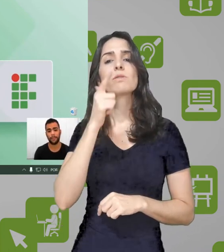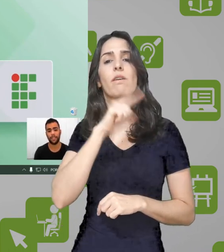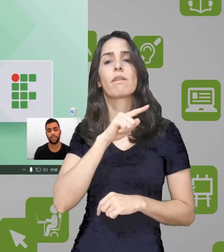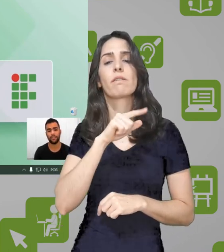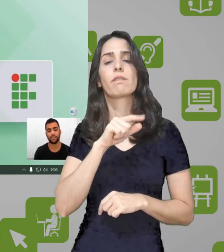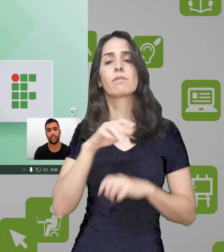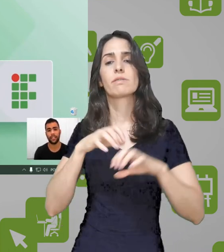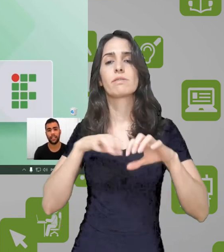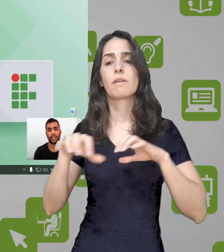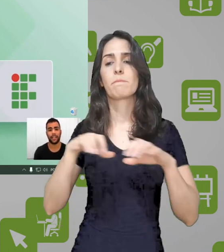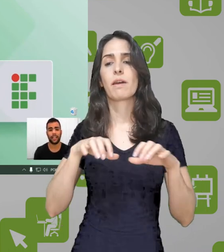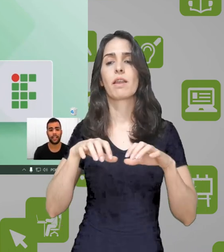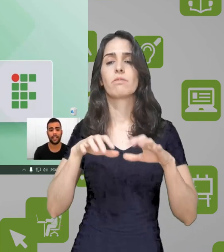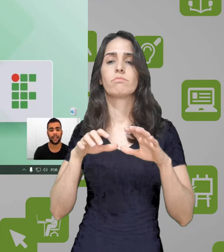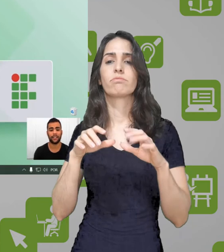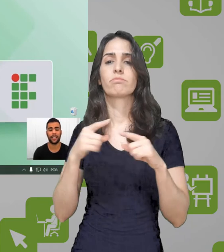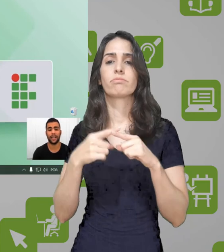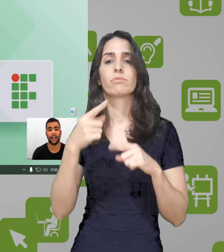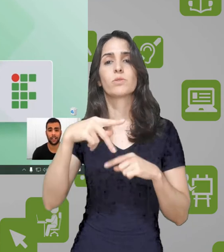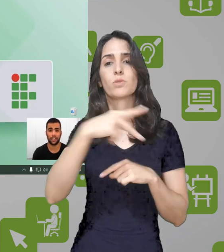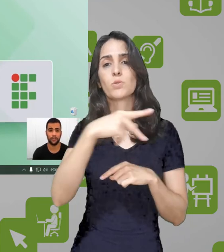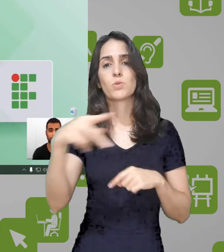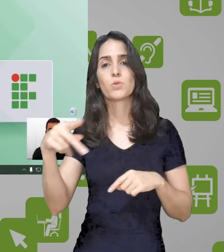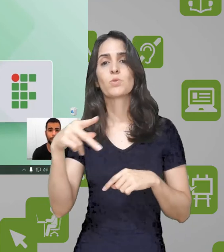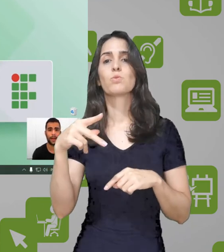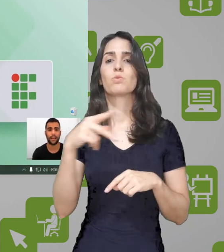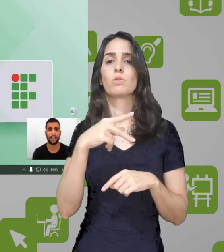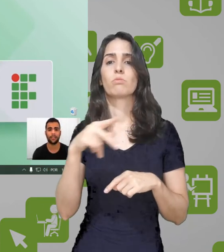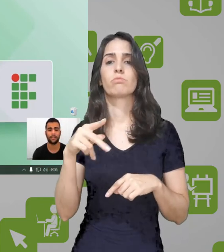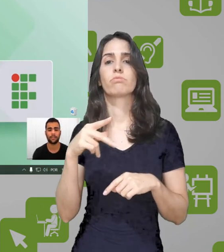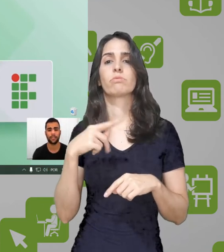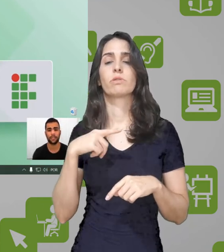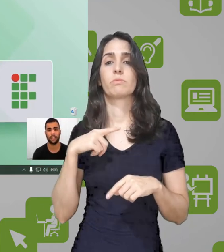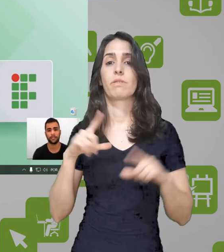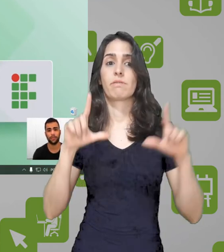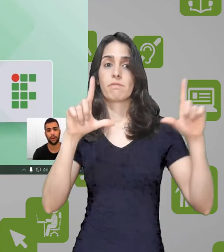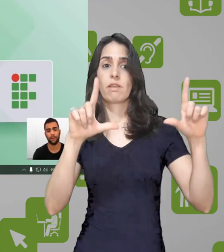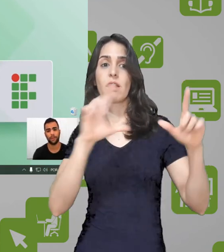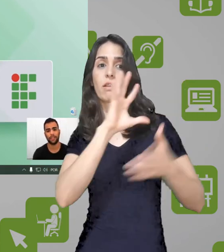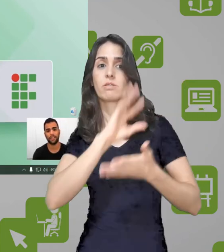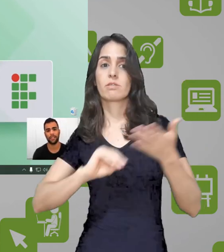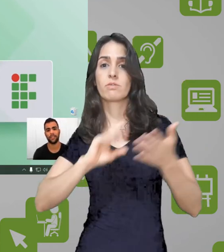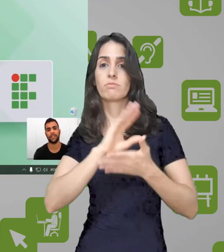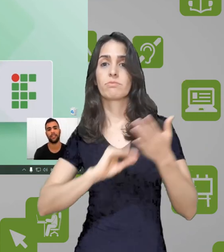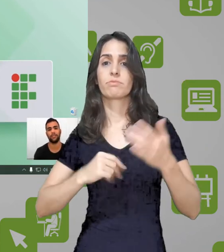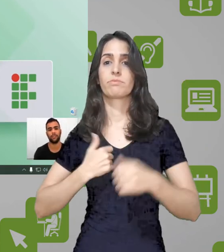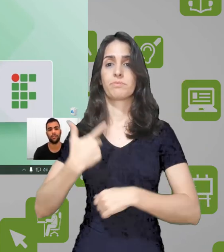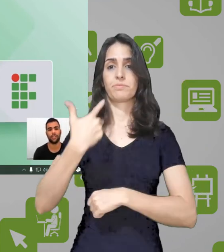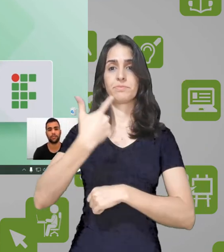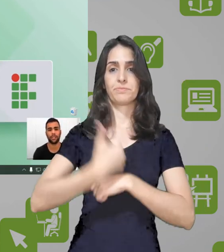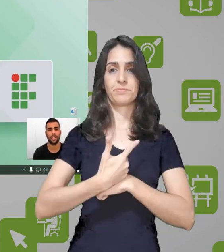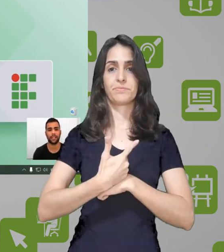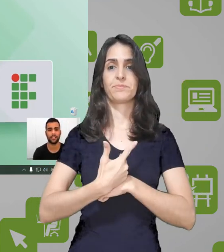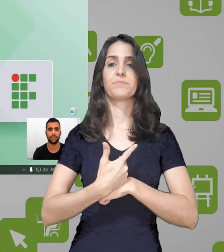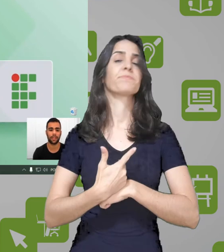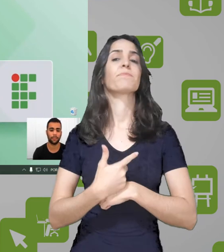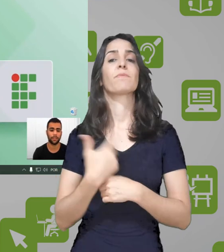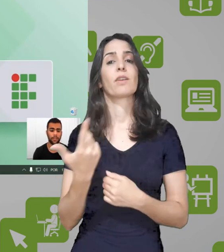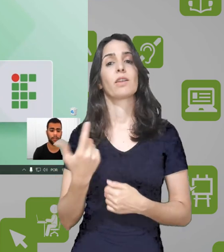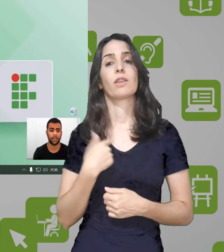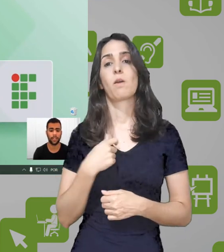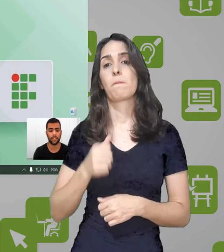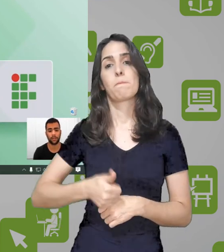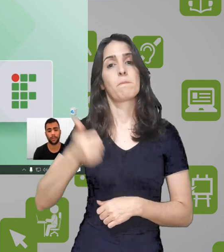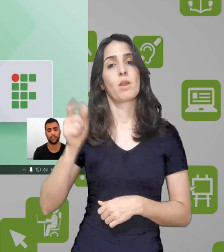ela permite você ter arquivos separados da sua webcam e da sua tela que estão